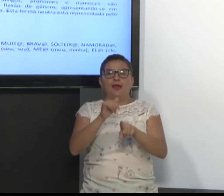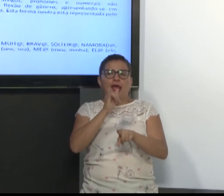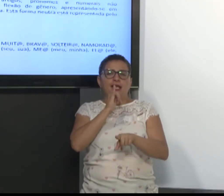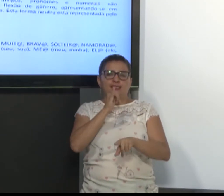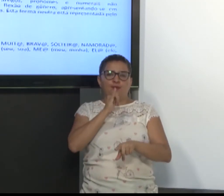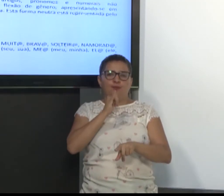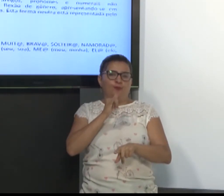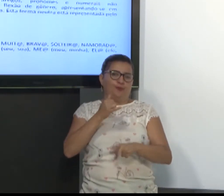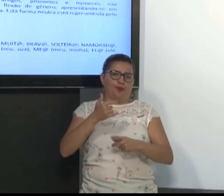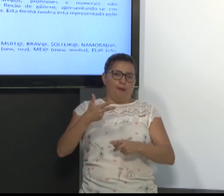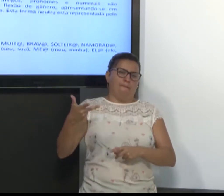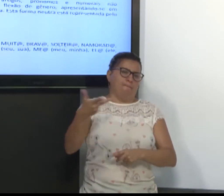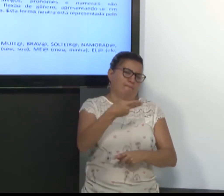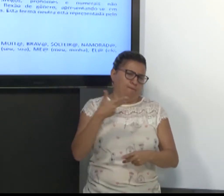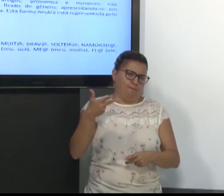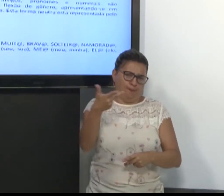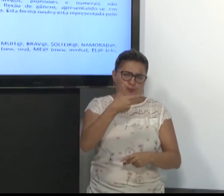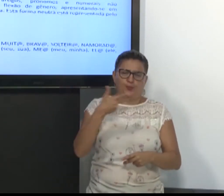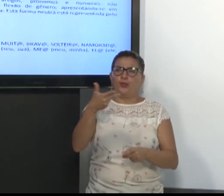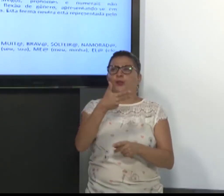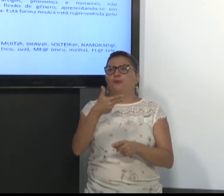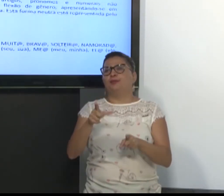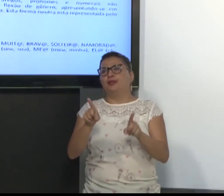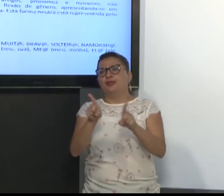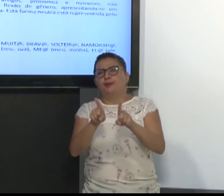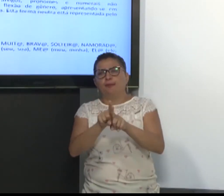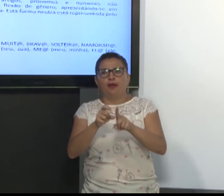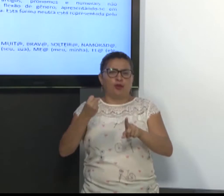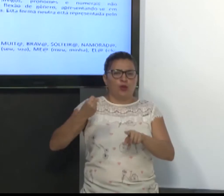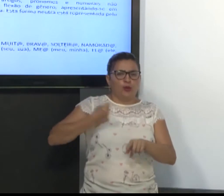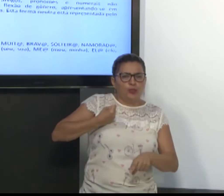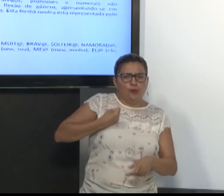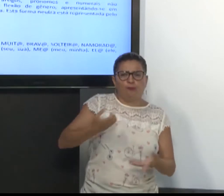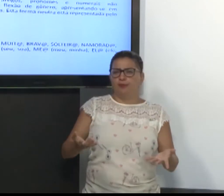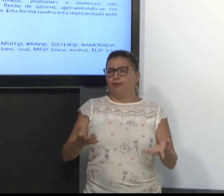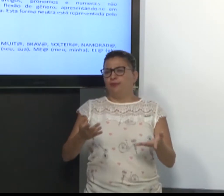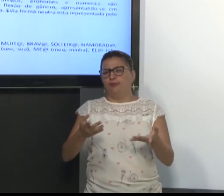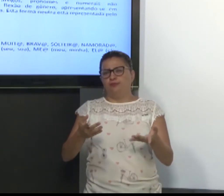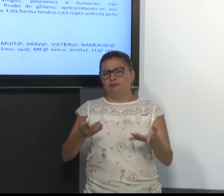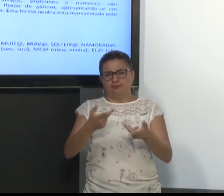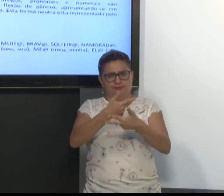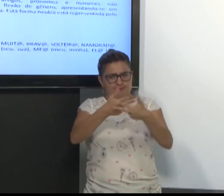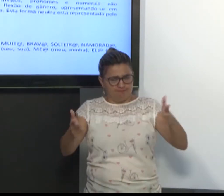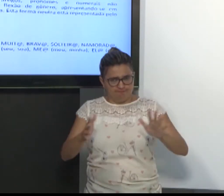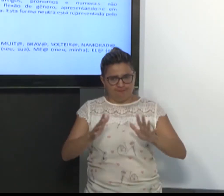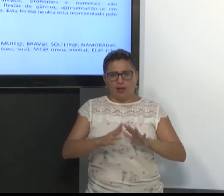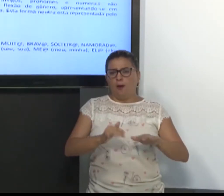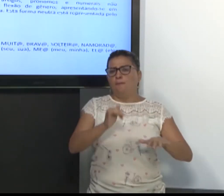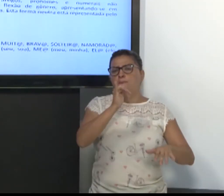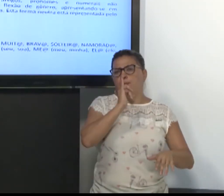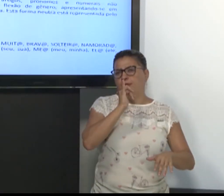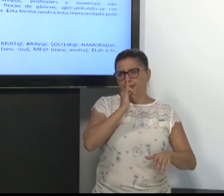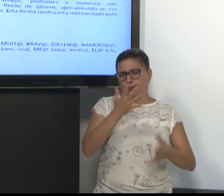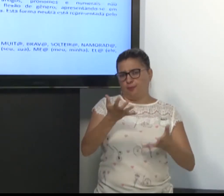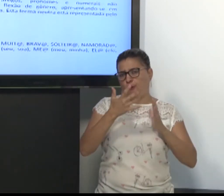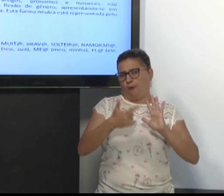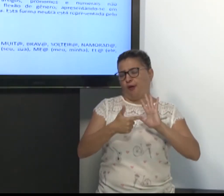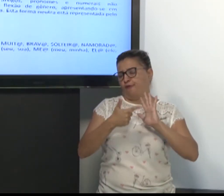Pronomes pessoais. Numerais. Então, para vários tipos, nós vamos também acrescentar. Vou mostrar para